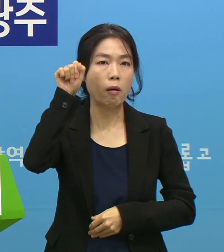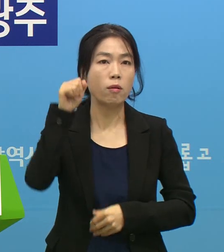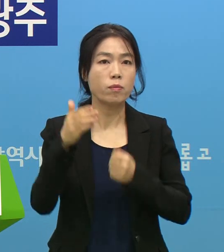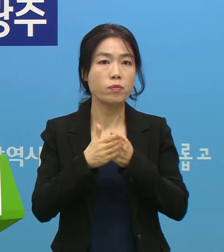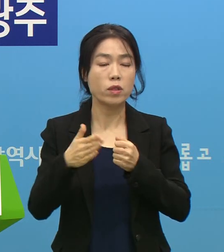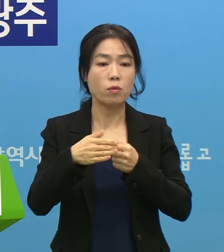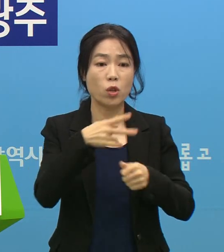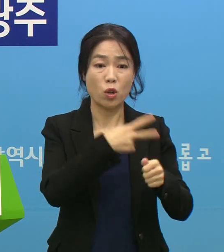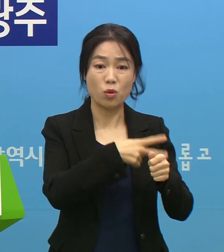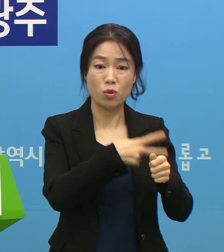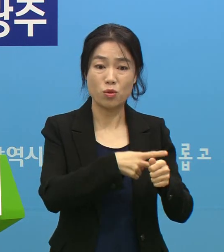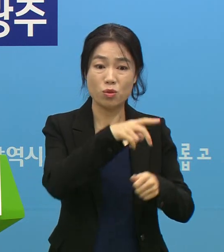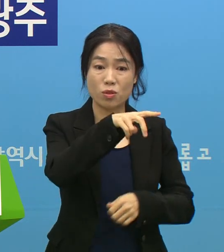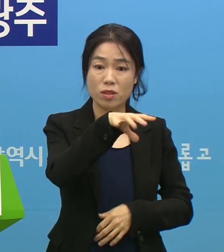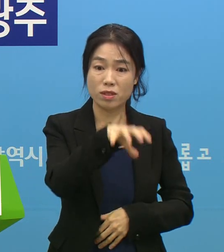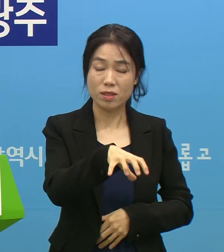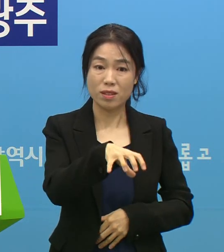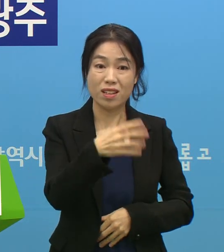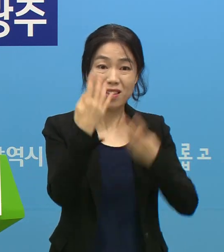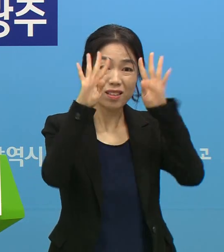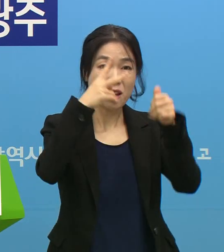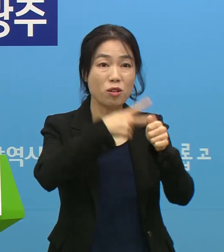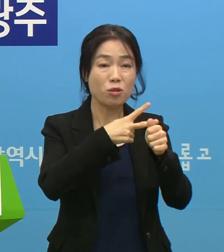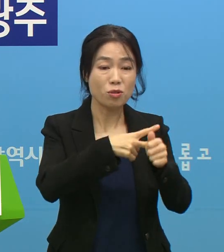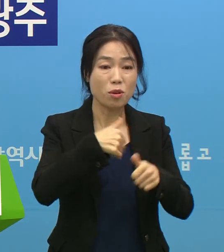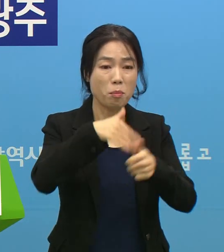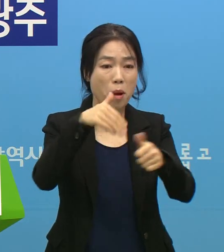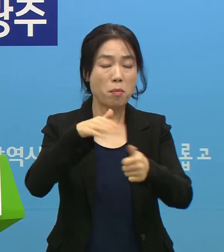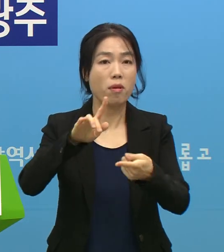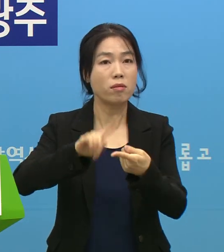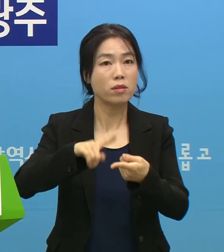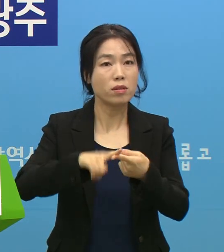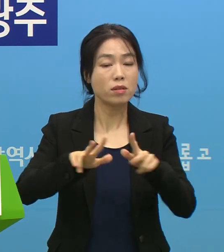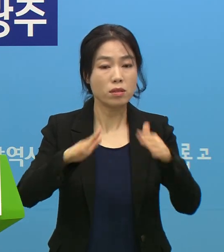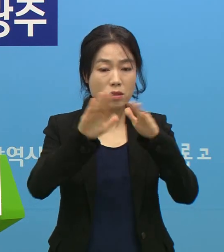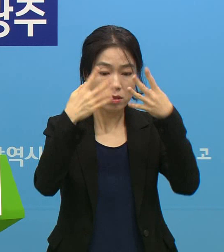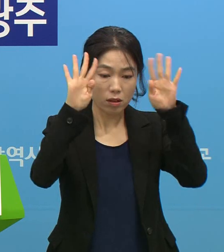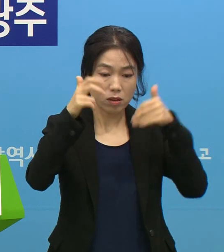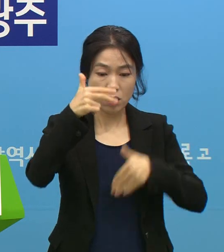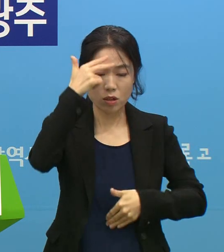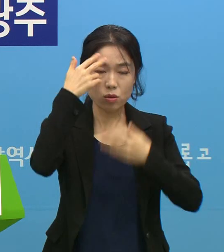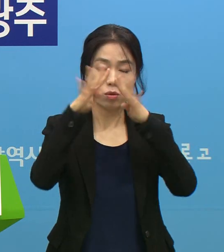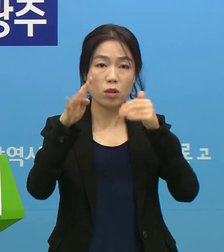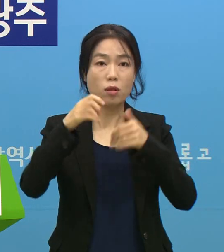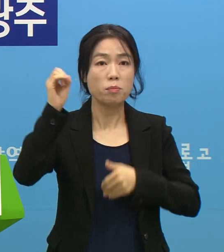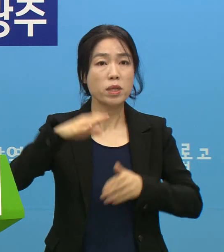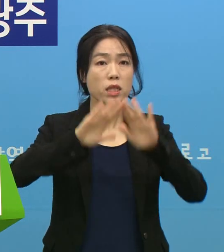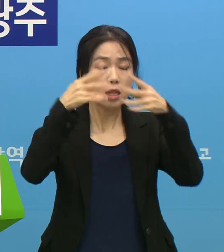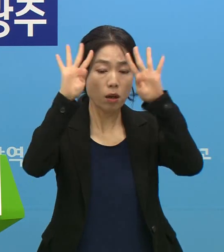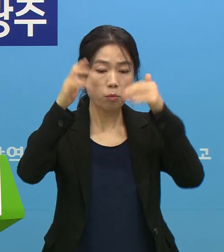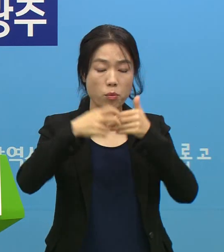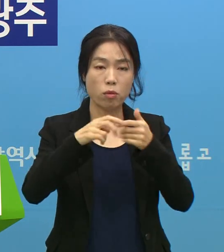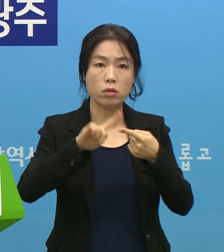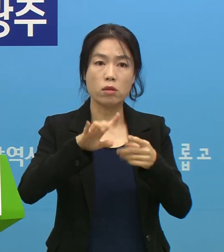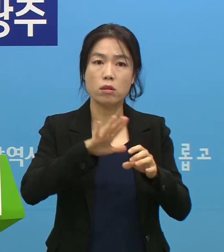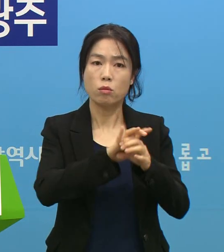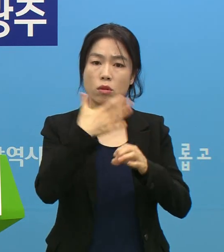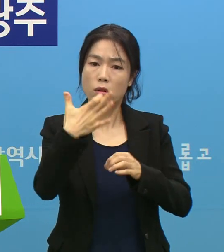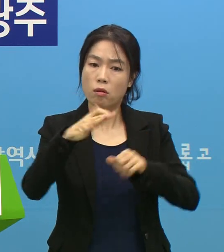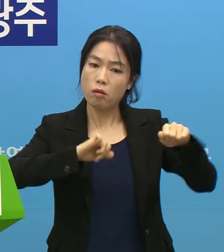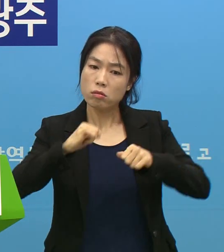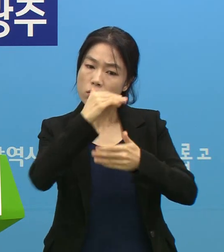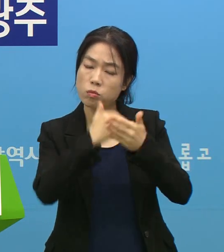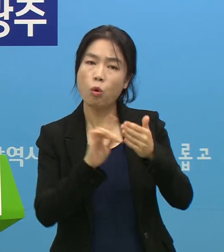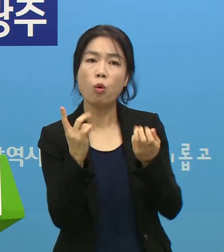현장 투입되는 상황과 관련해서 현재 전남대 조선대병원과 빅골병원 등에 있어서 코로나 대응 상황은